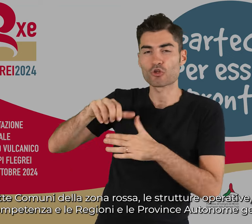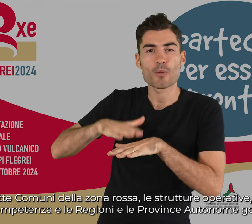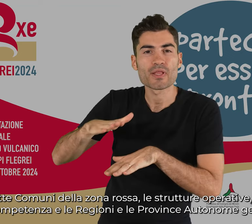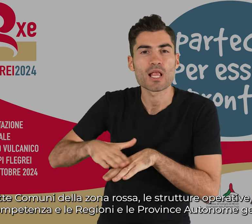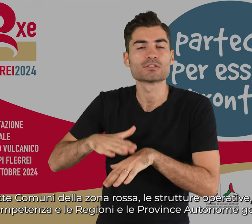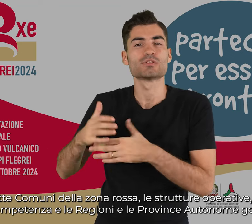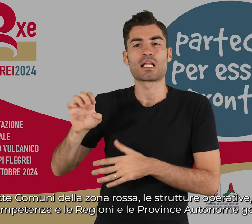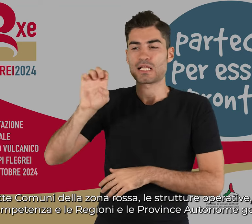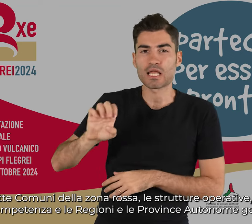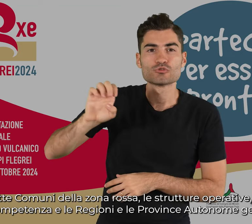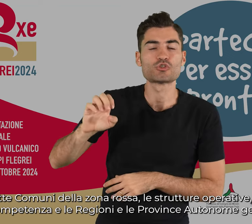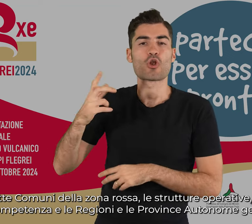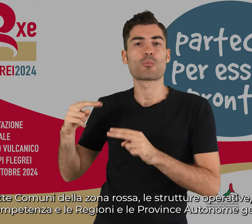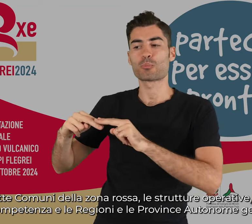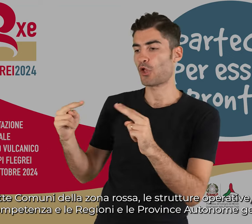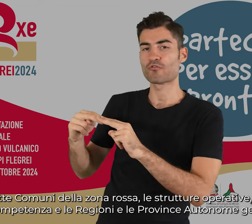regioni e province autonome gemellate.